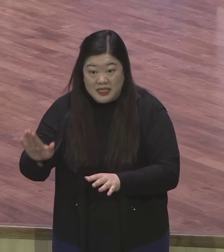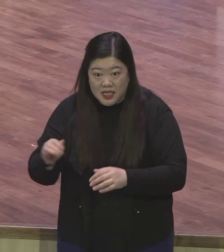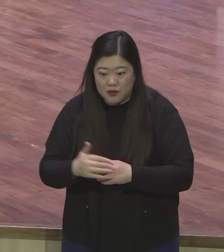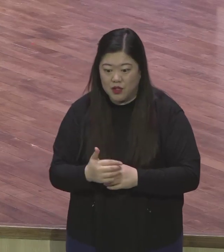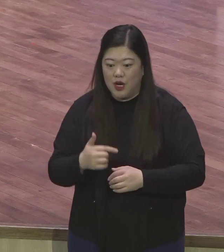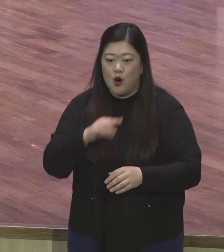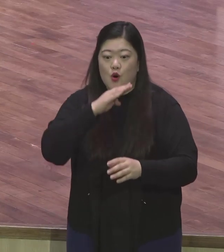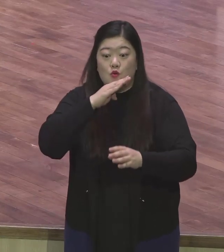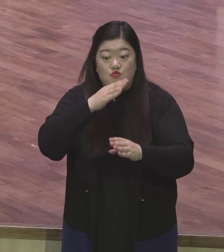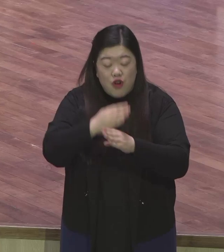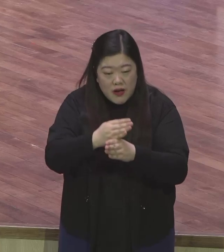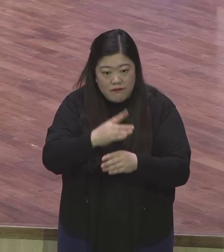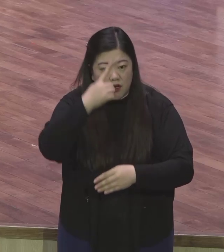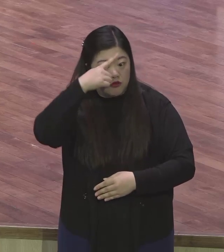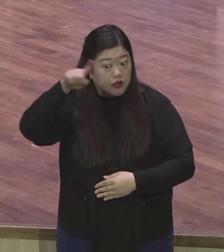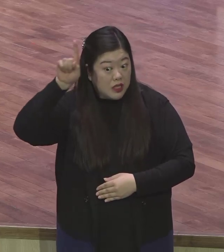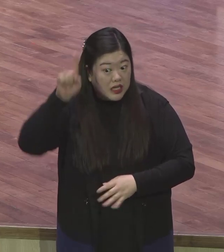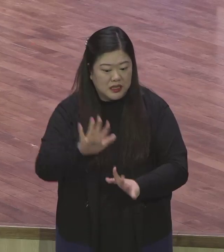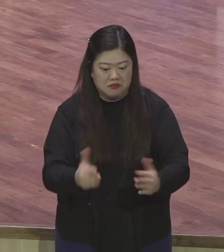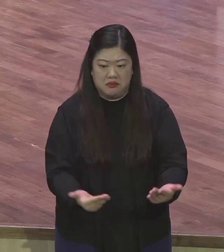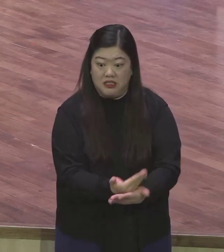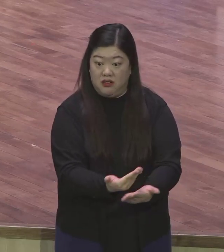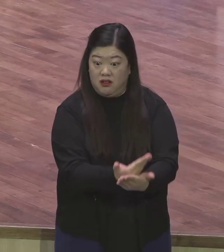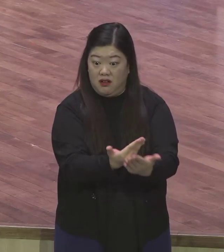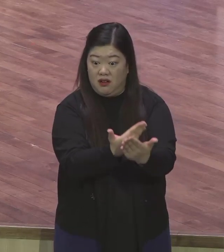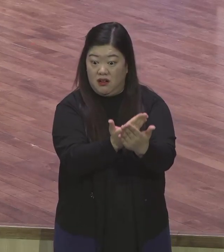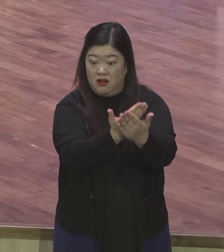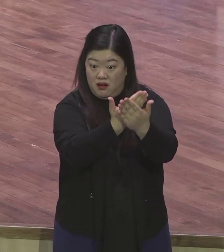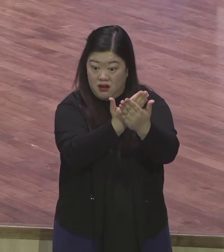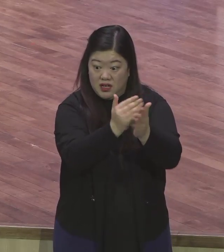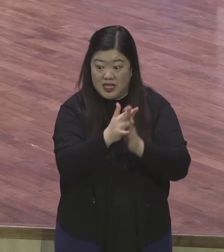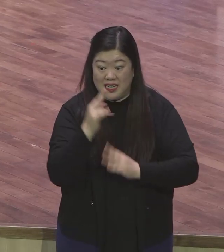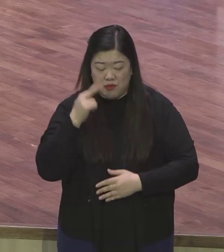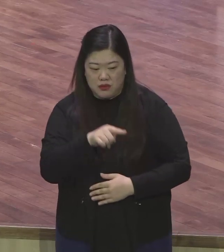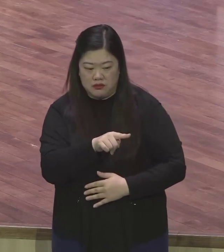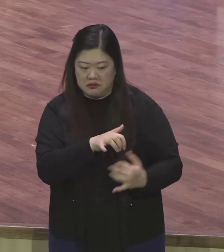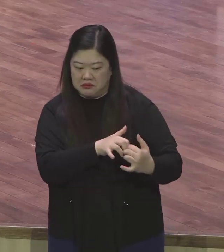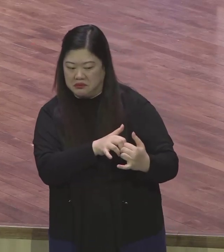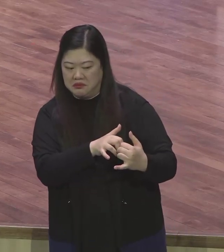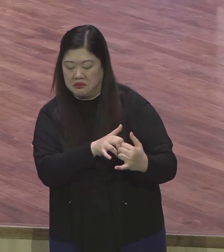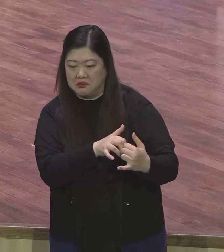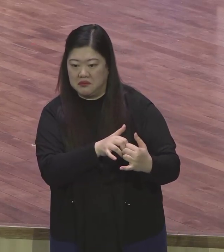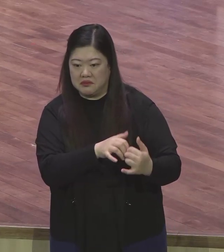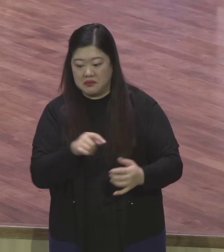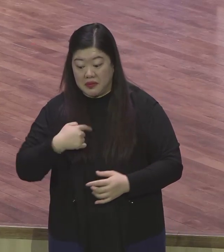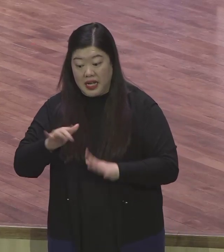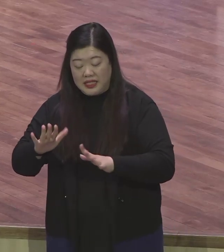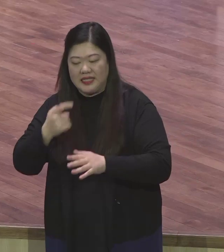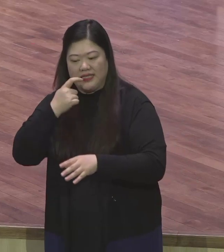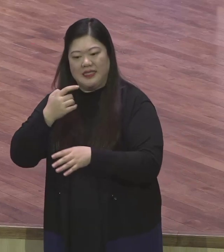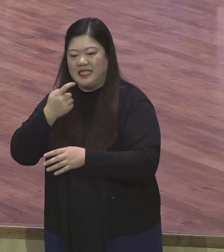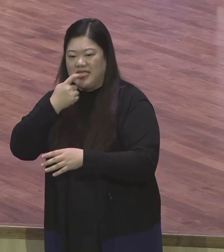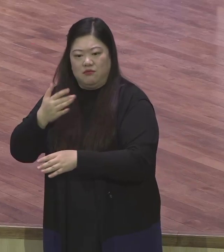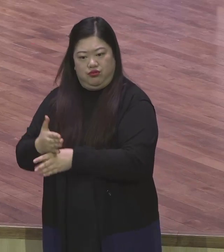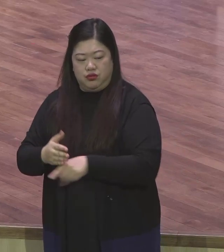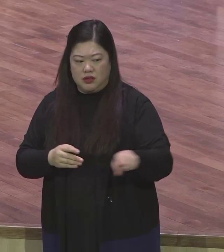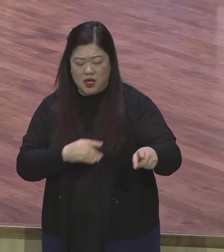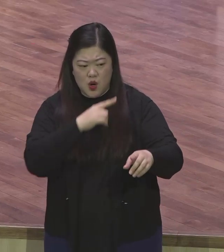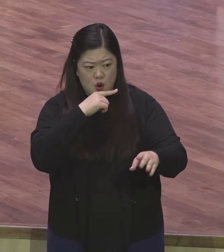견제하면서 얼마나 저 나라들 저 민주주의와 공산주의 사이에서 끼어있는 이 조그만 나라지만 얼마나